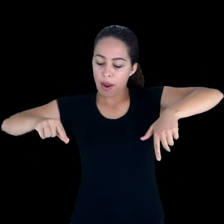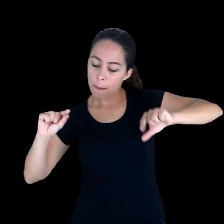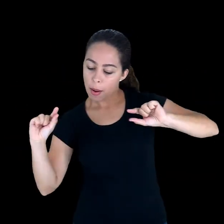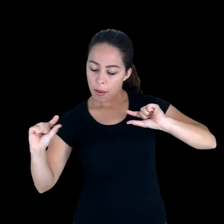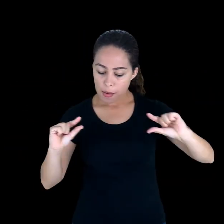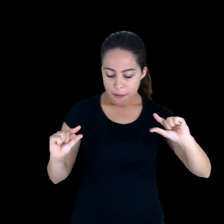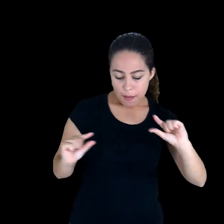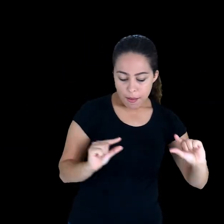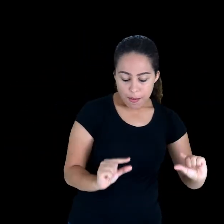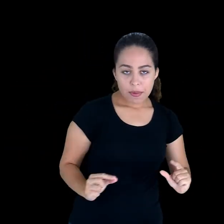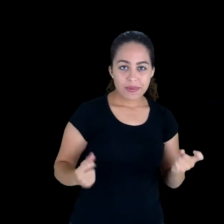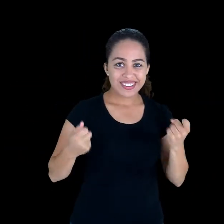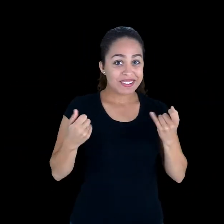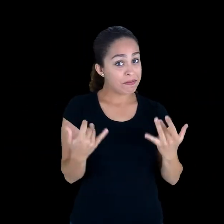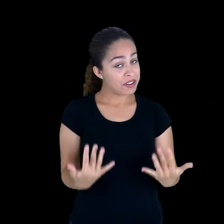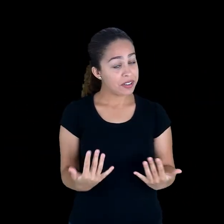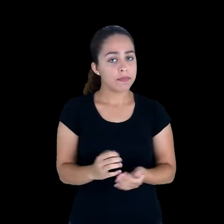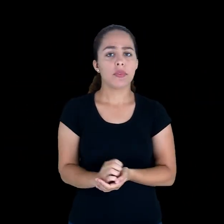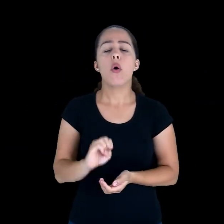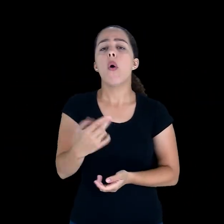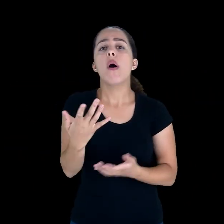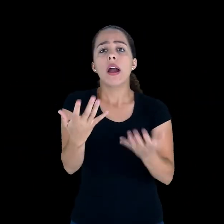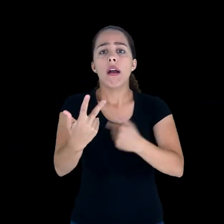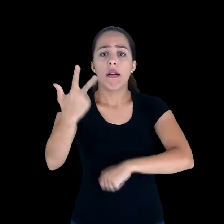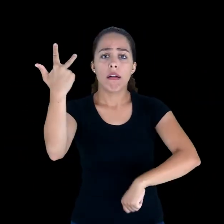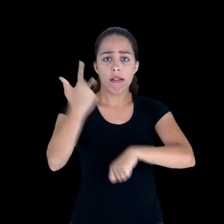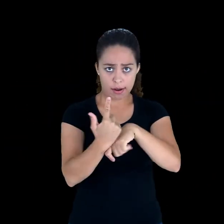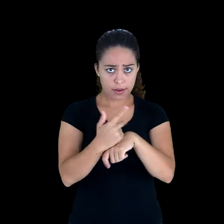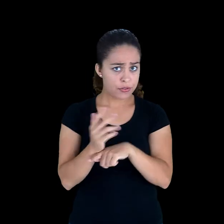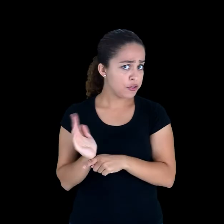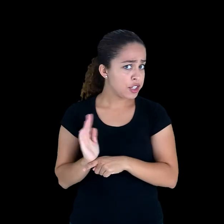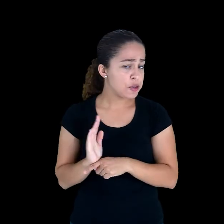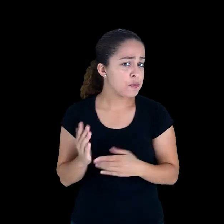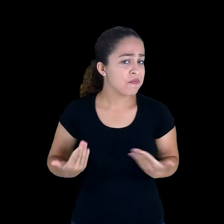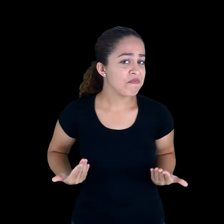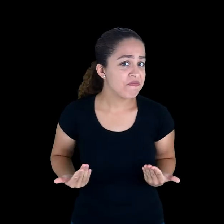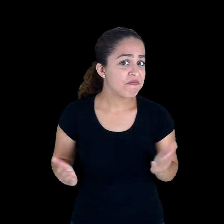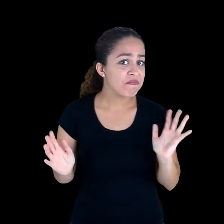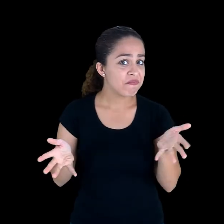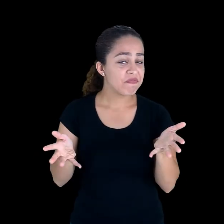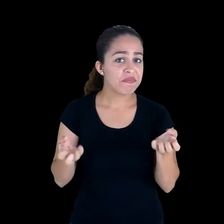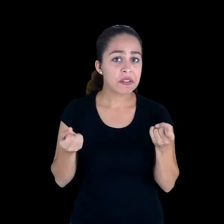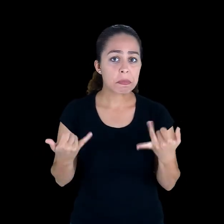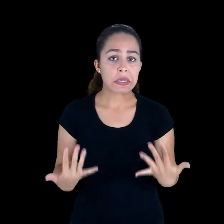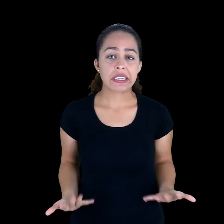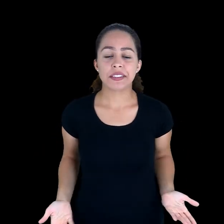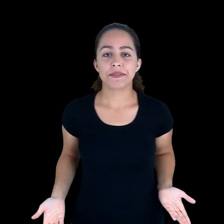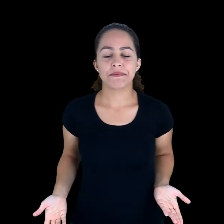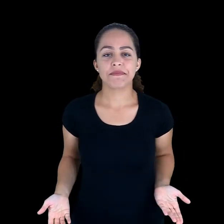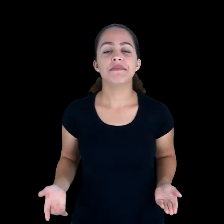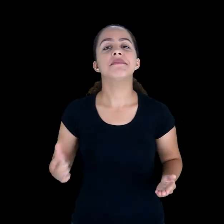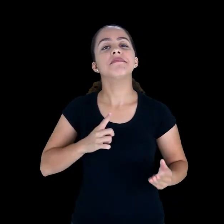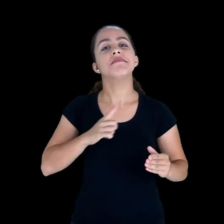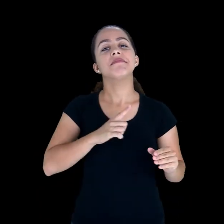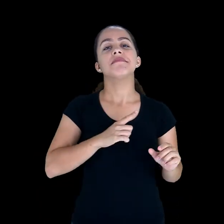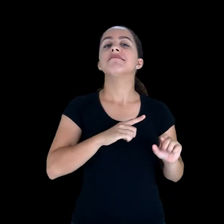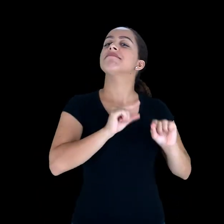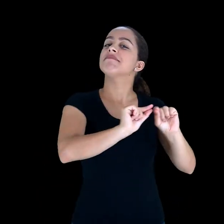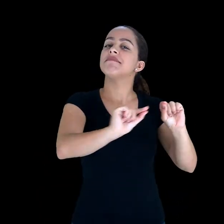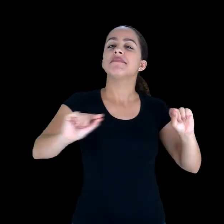também de gravar um vídeo. Enfim, nós somos diferentes, aprendemos de formas diferentes e